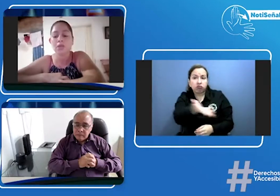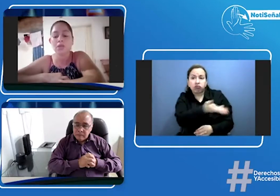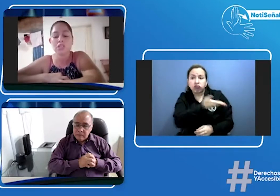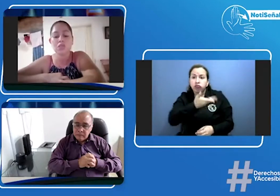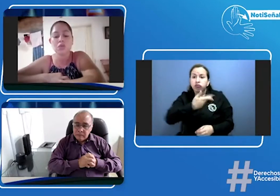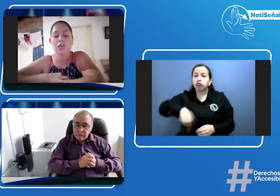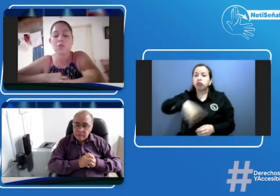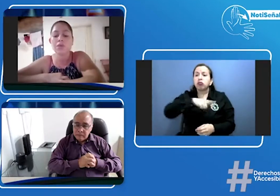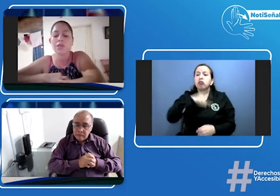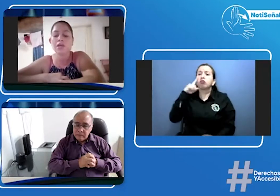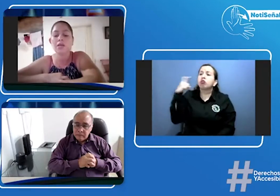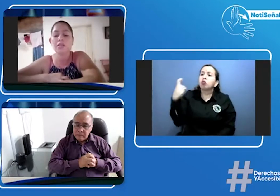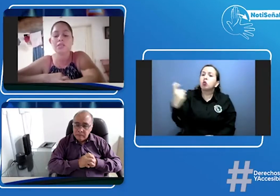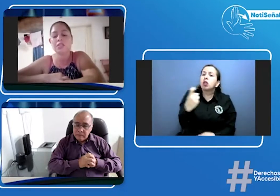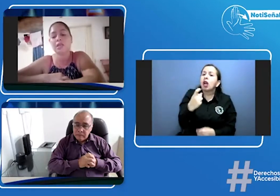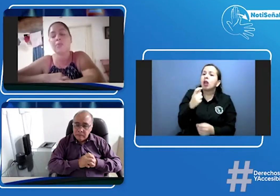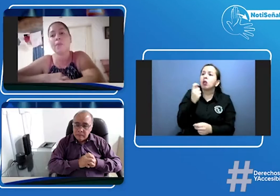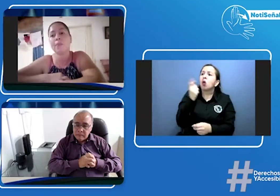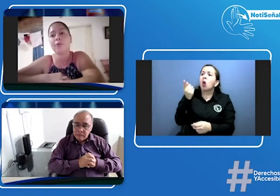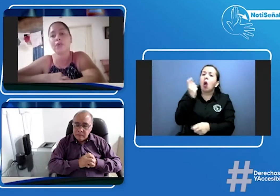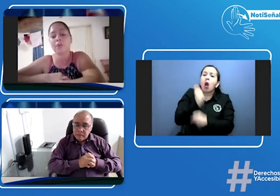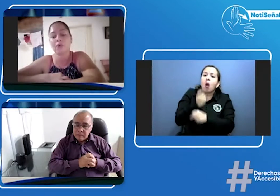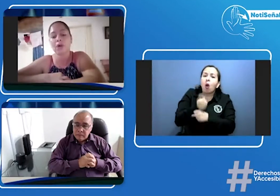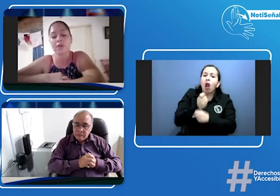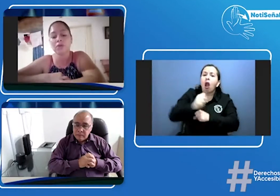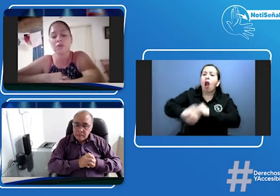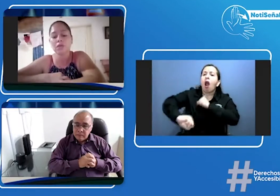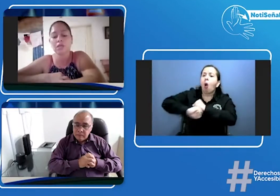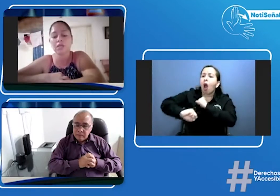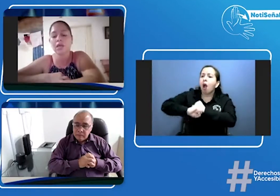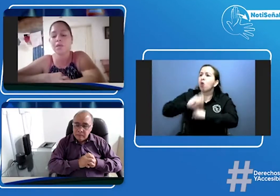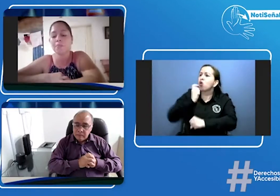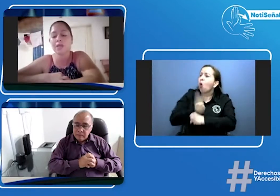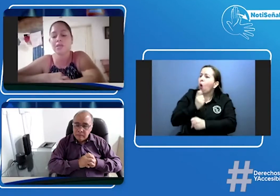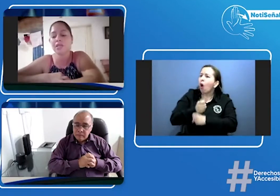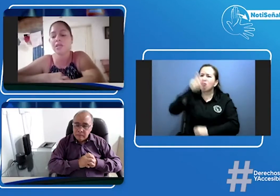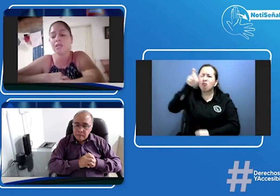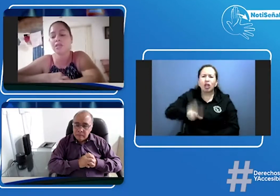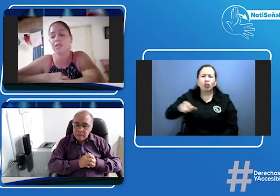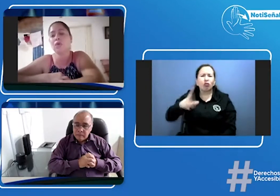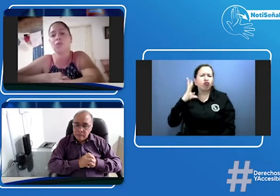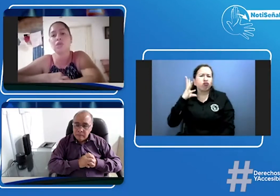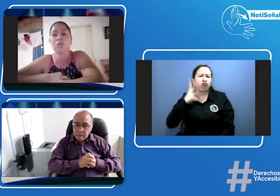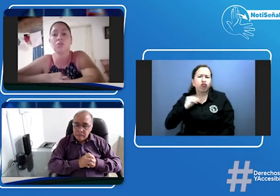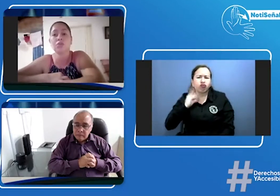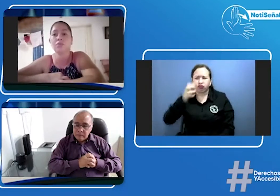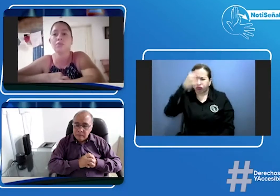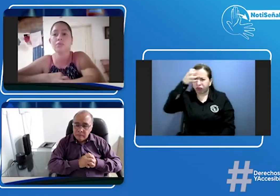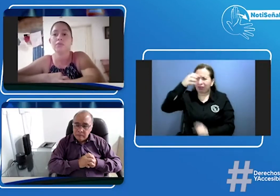asesoría jurídica necesitamos apoyo de abogados que tengan experiencia en este contexto ¿ya?